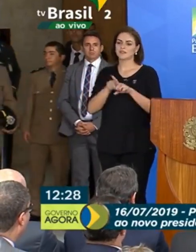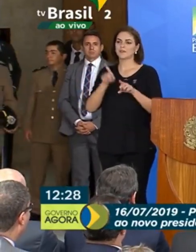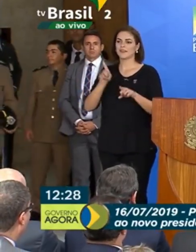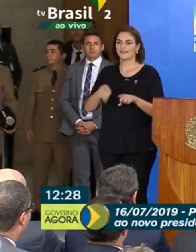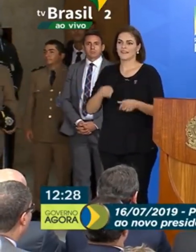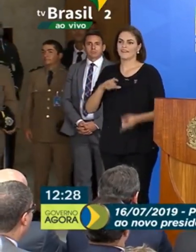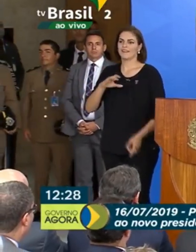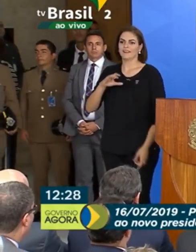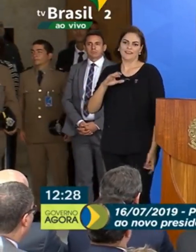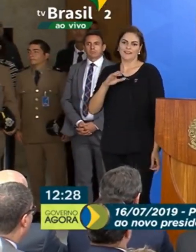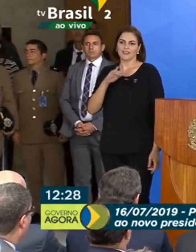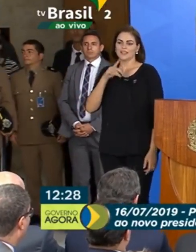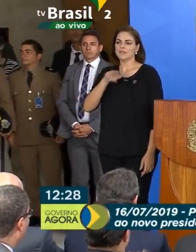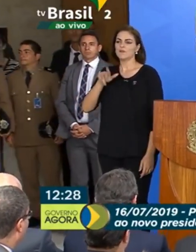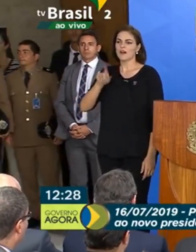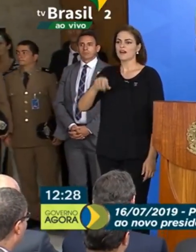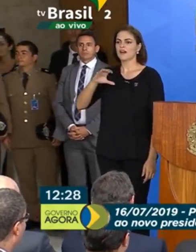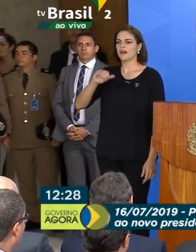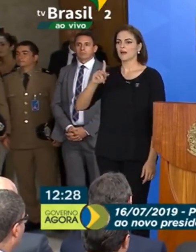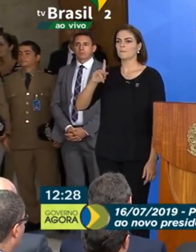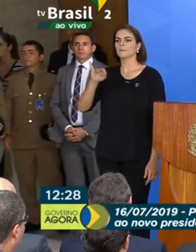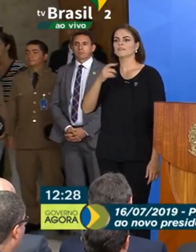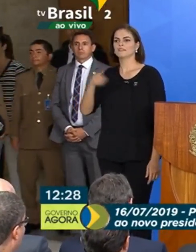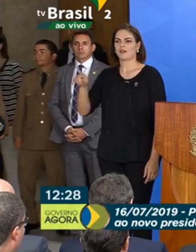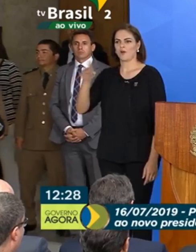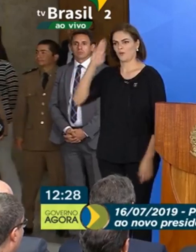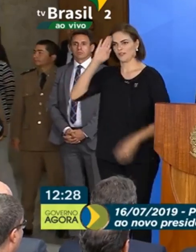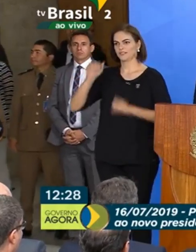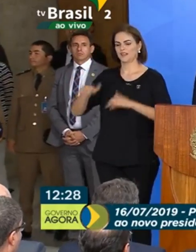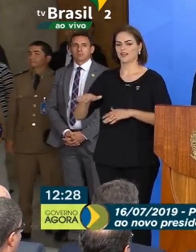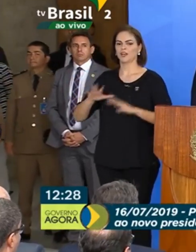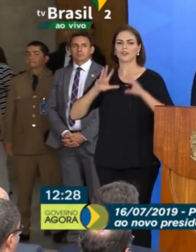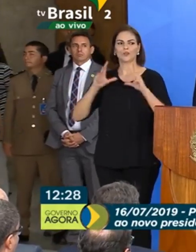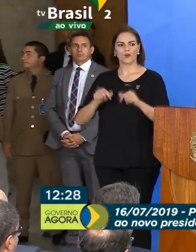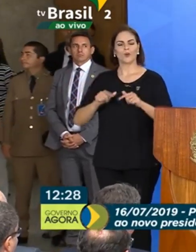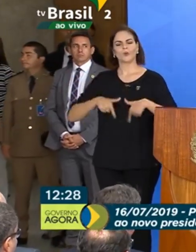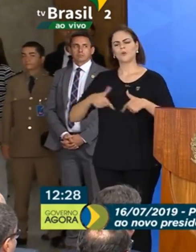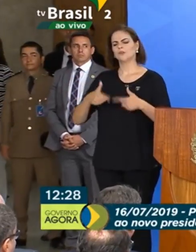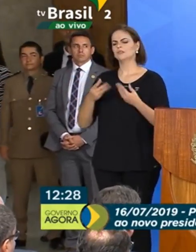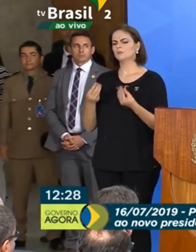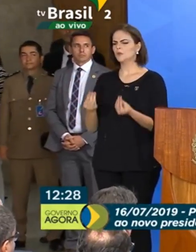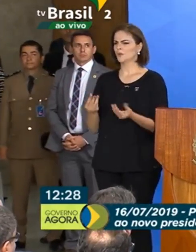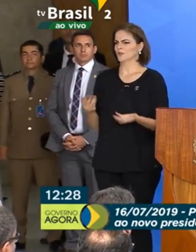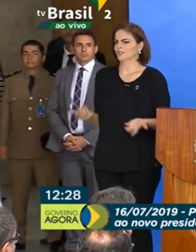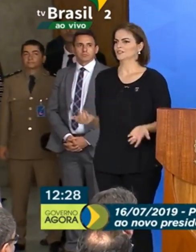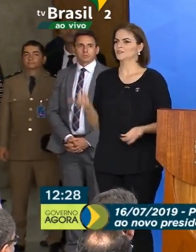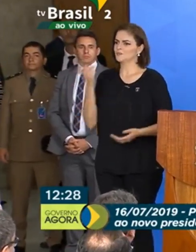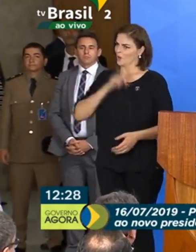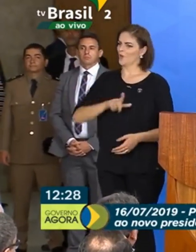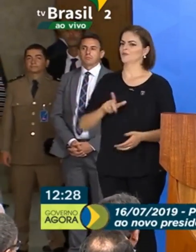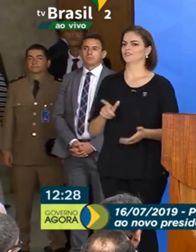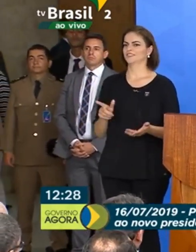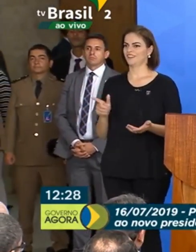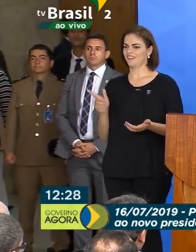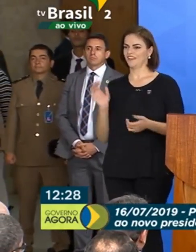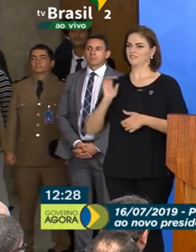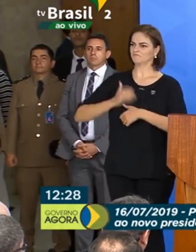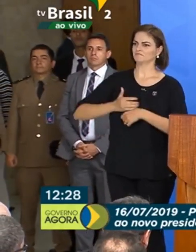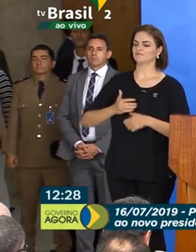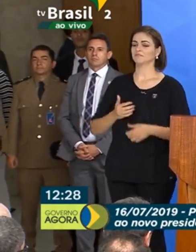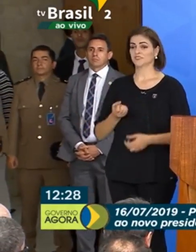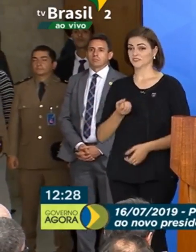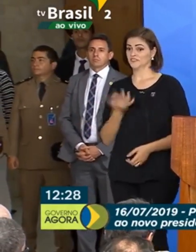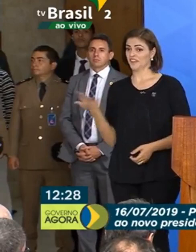exército. Todos vocês lutaram muito para chegar na posição em que chegaram. Muitos